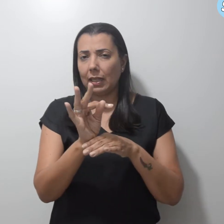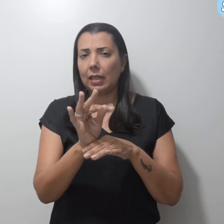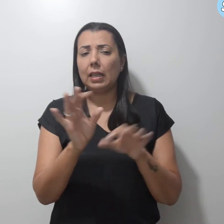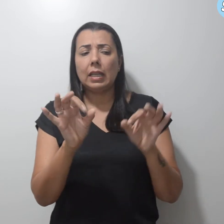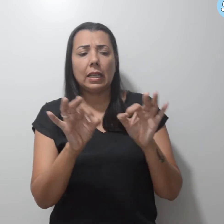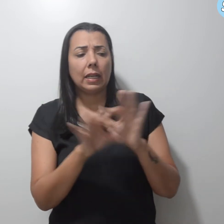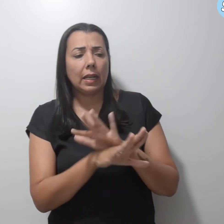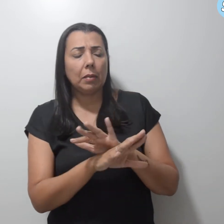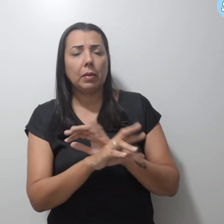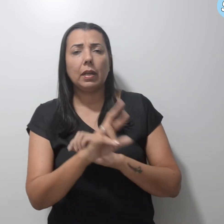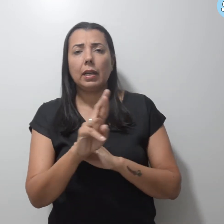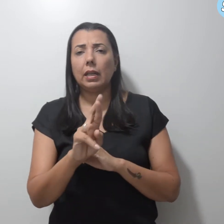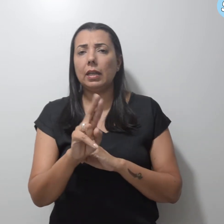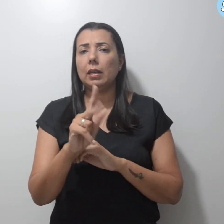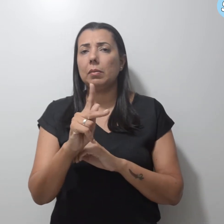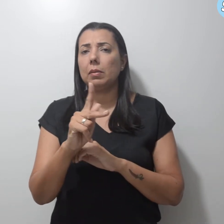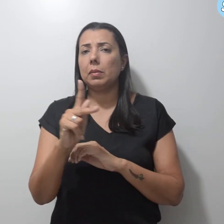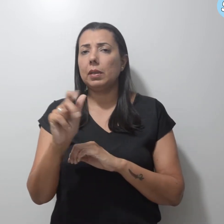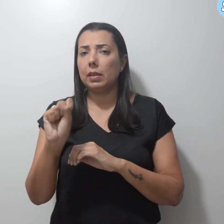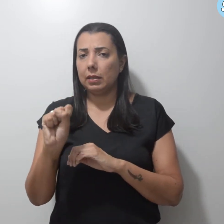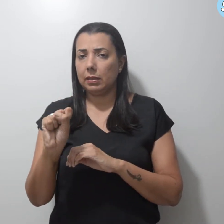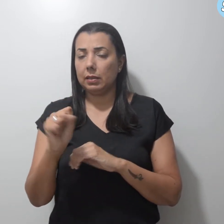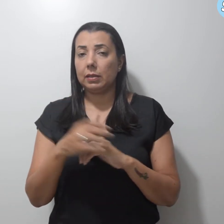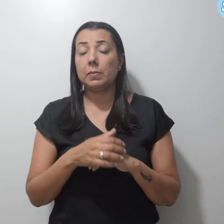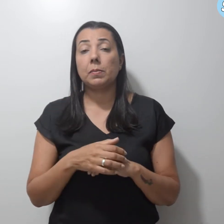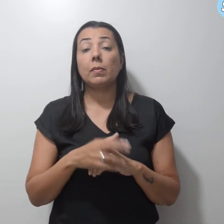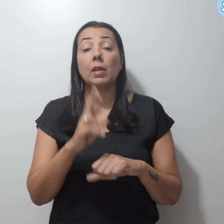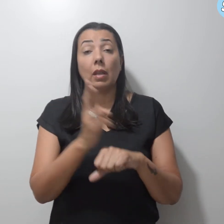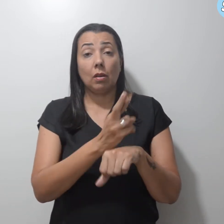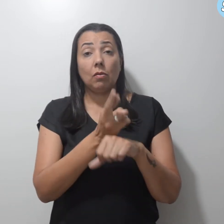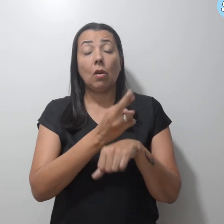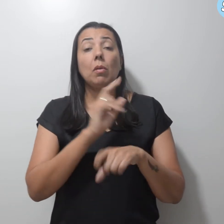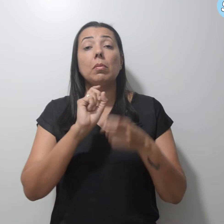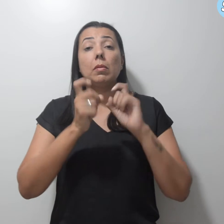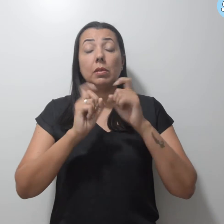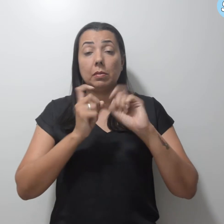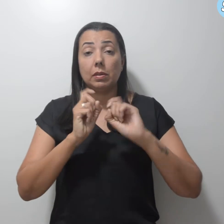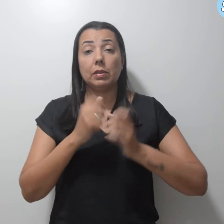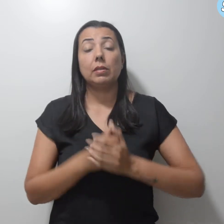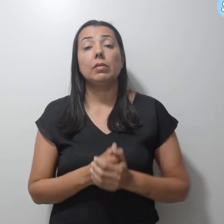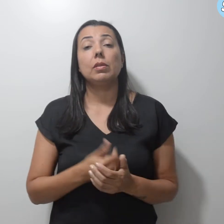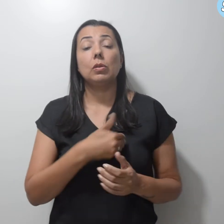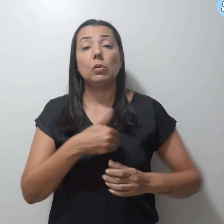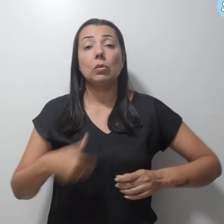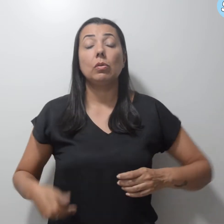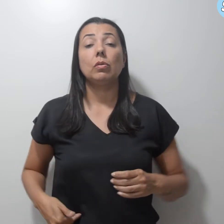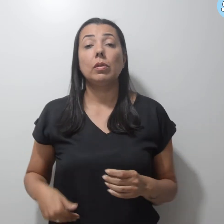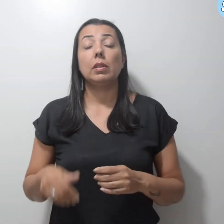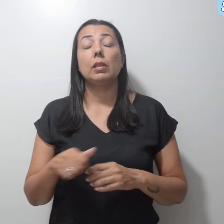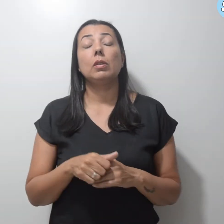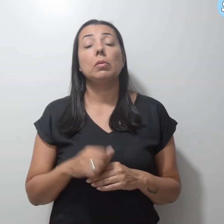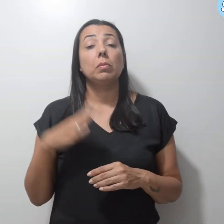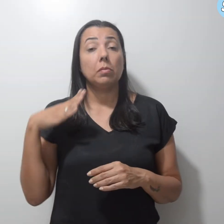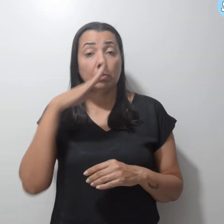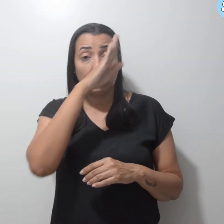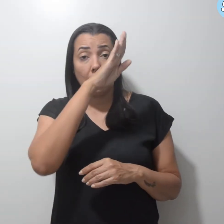RPPS. A reforma administrativa do governo Bolsonaro afeta os